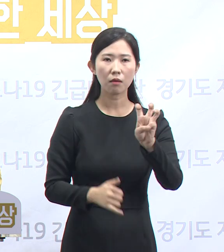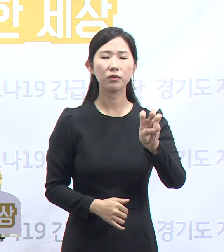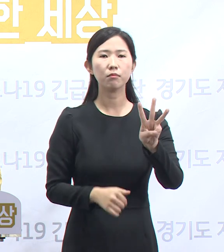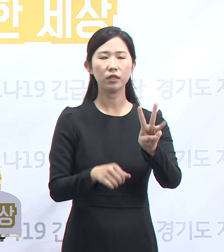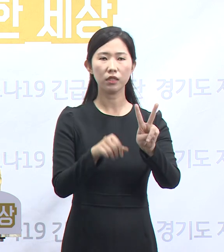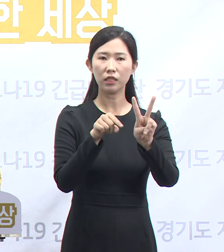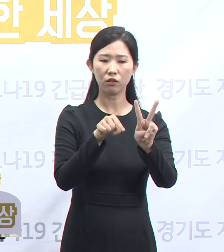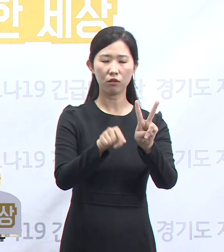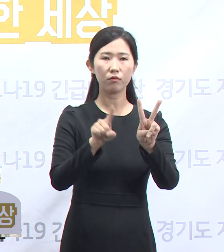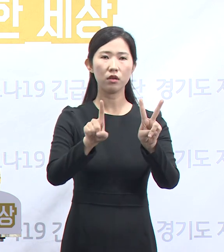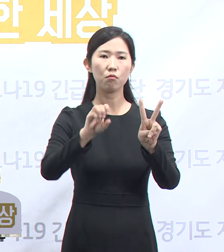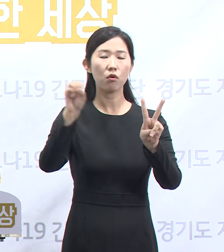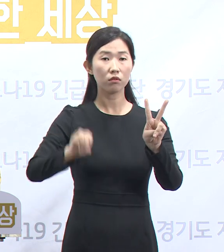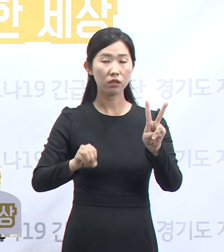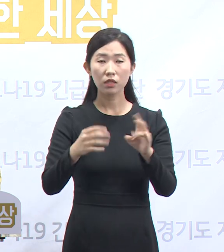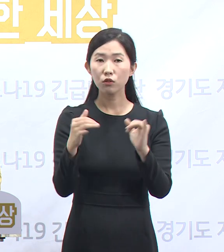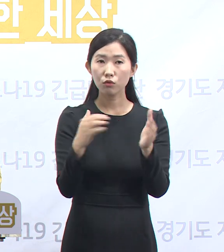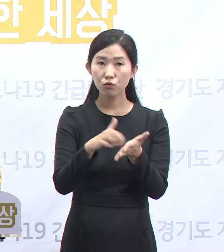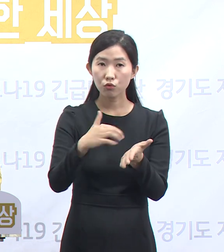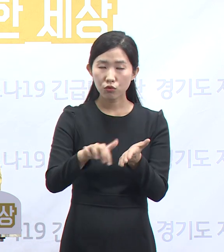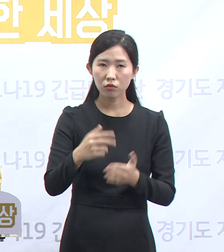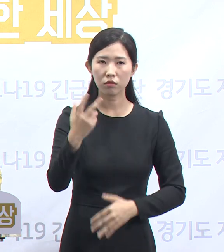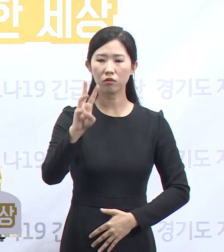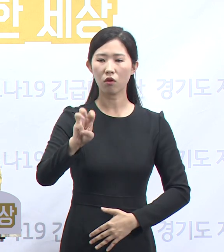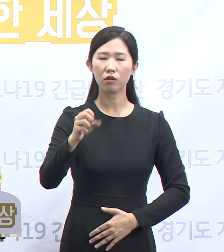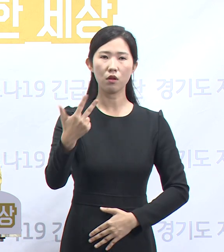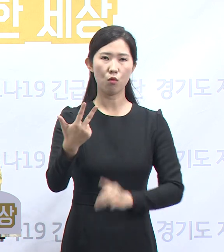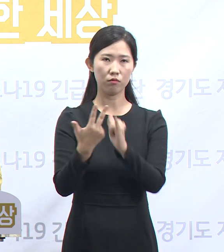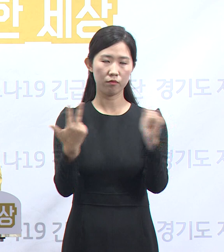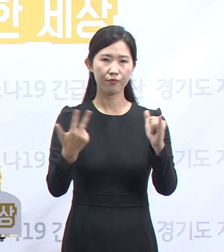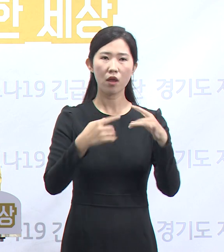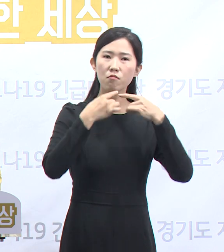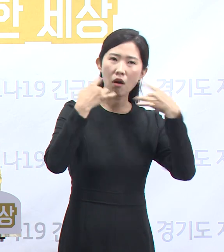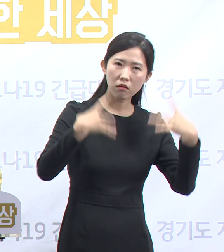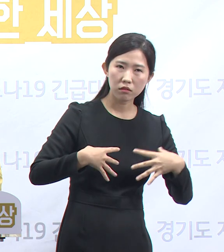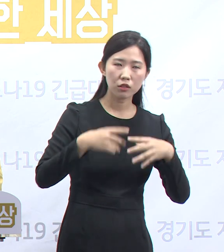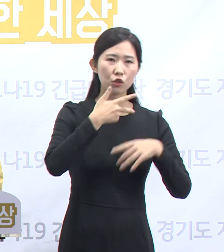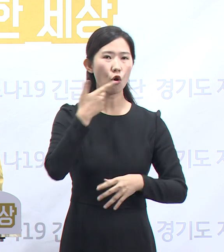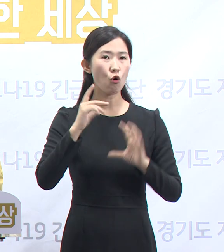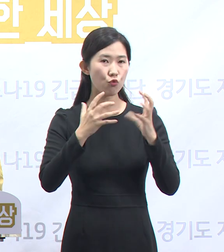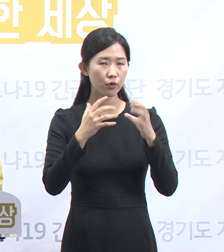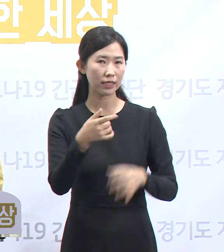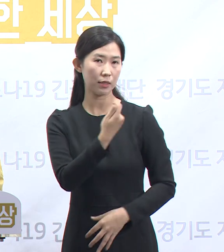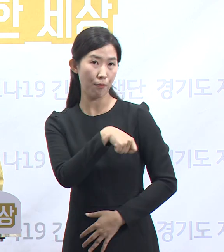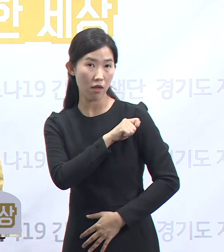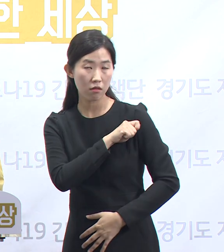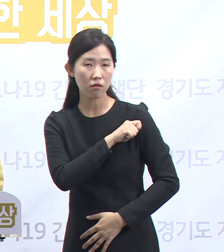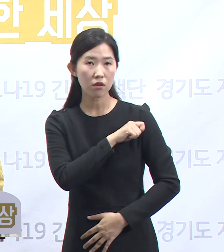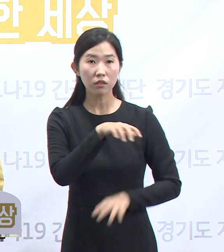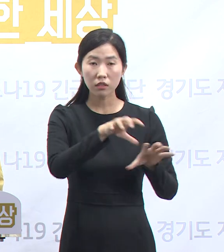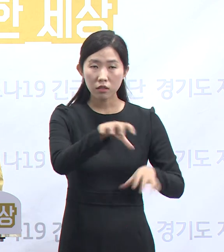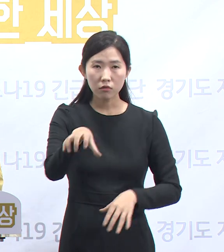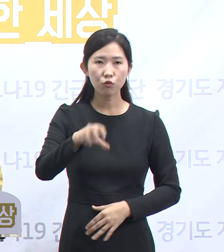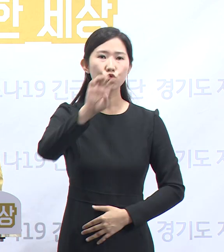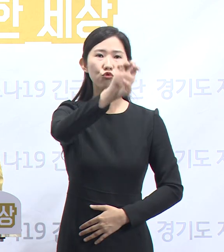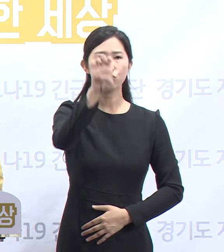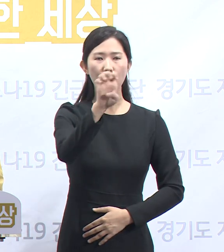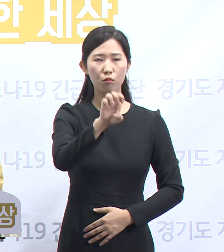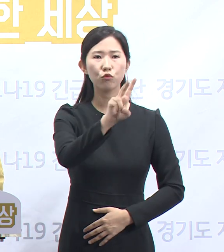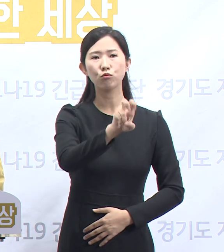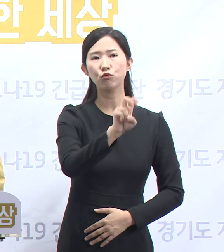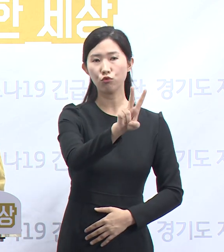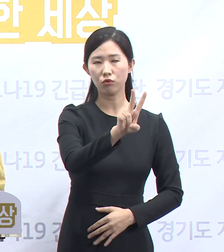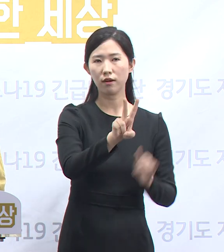37명입니다. 국가별로는 프랑스, 영국, 스페인 등 유럽발 확진자가 22명으로 가장 많고